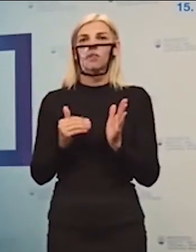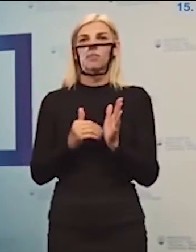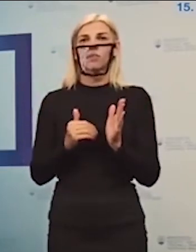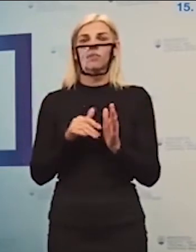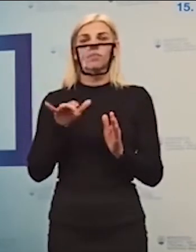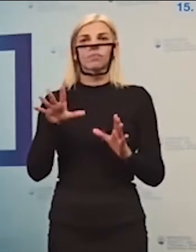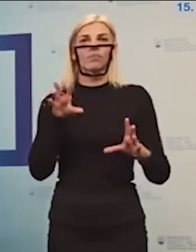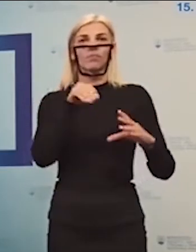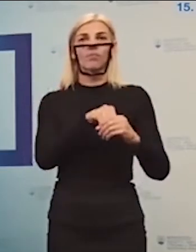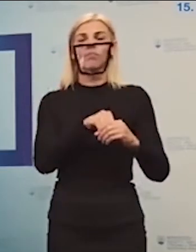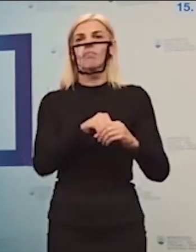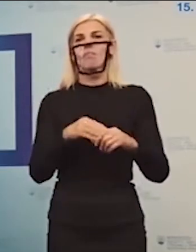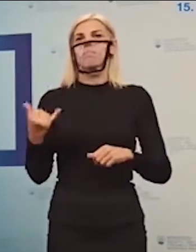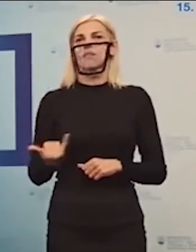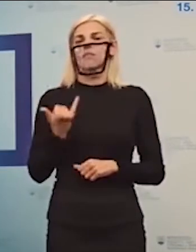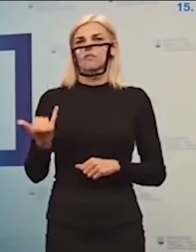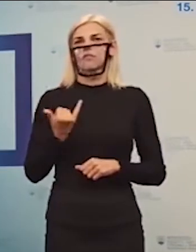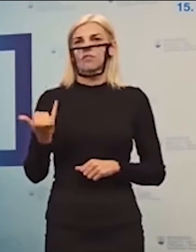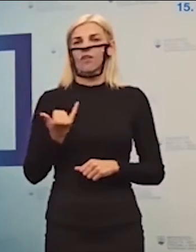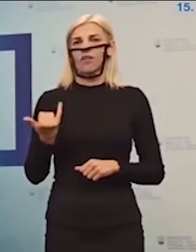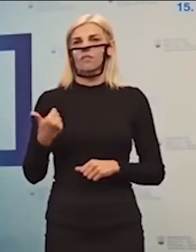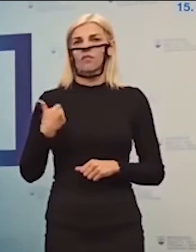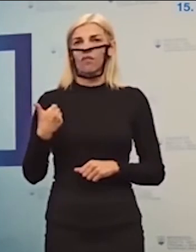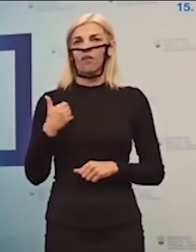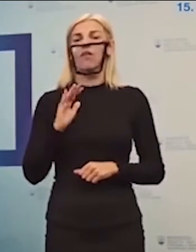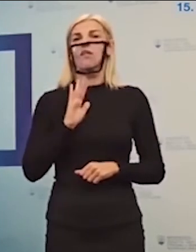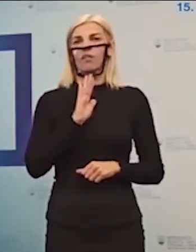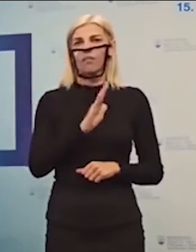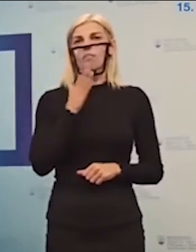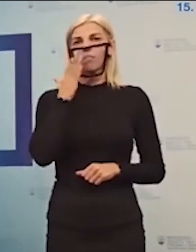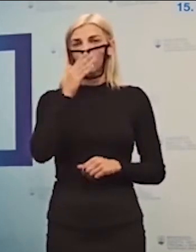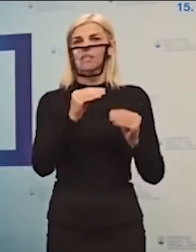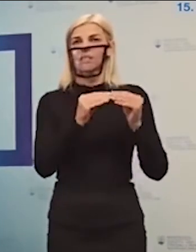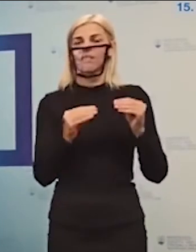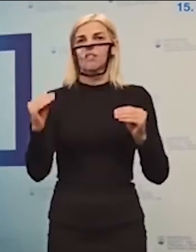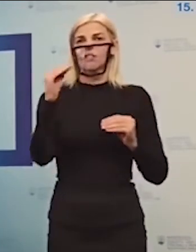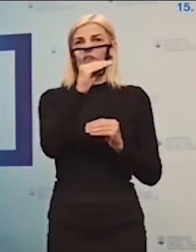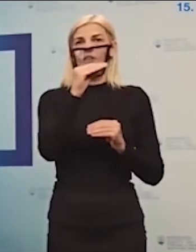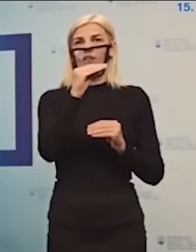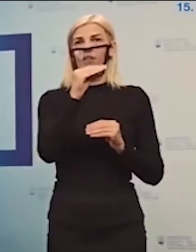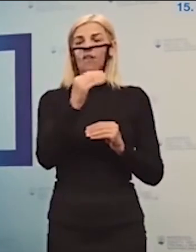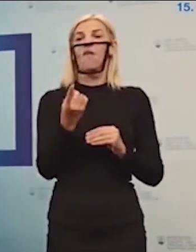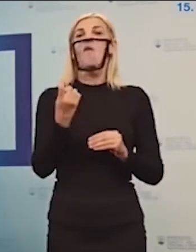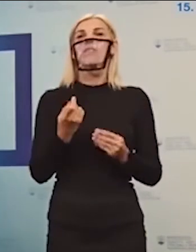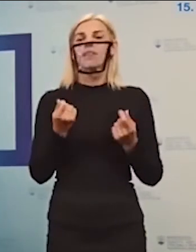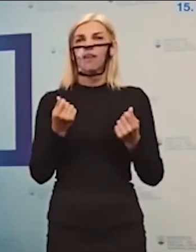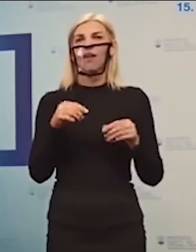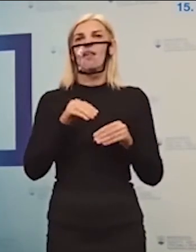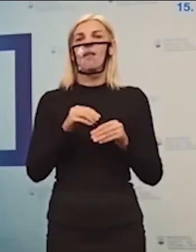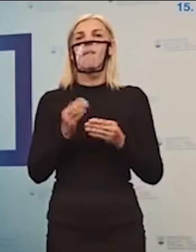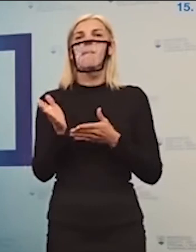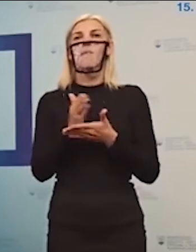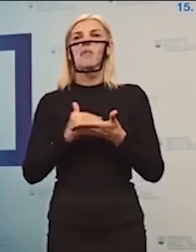začlenené v bežných materských školách, rátaje so zvýšením finančného prísprevku z podielových daní podľa osobitného